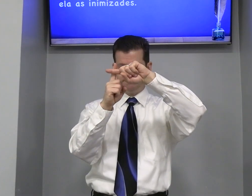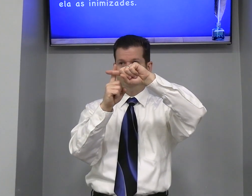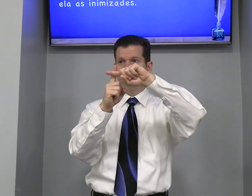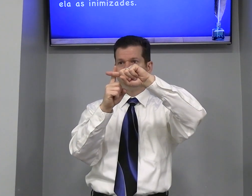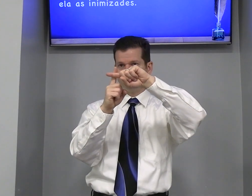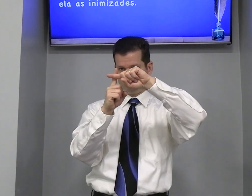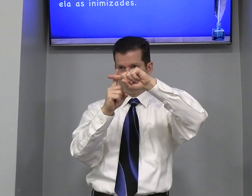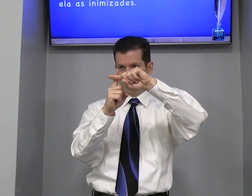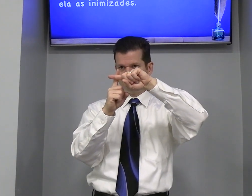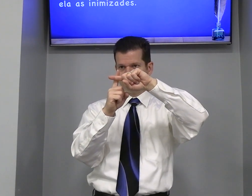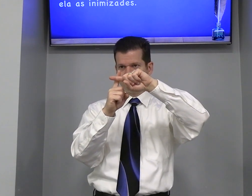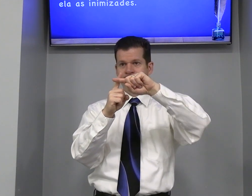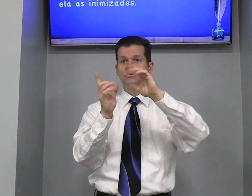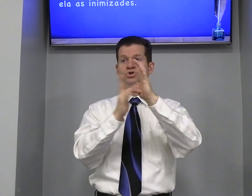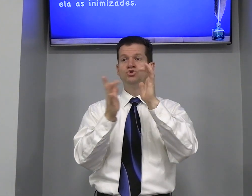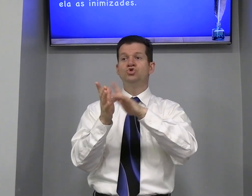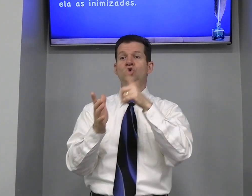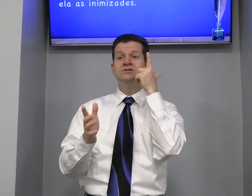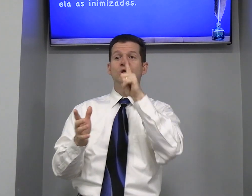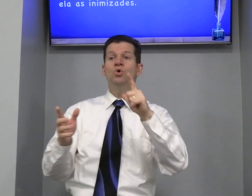Jesus Jesus Conseguiu